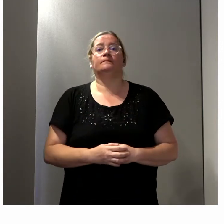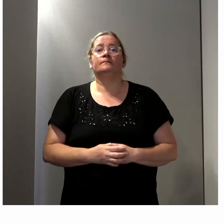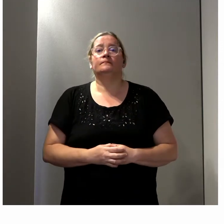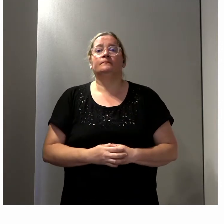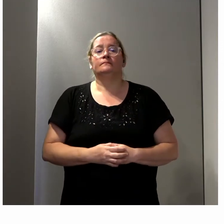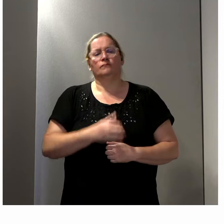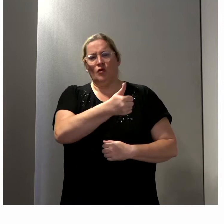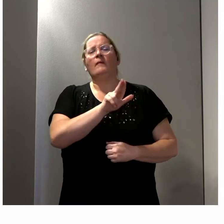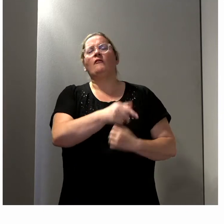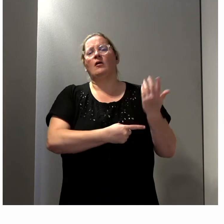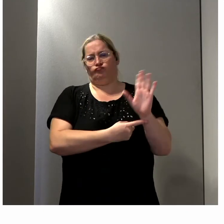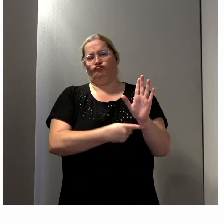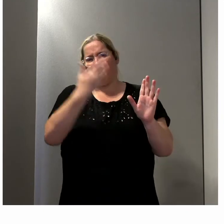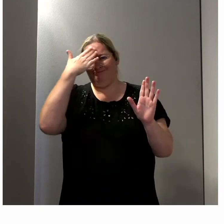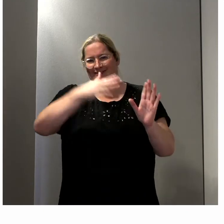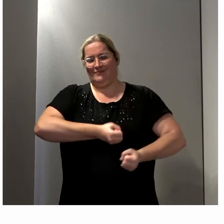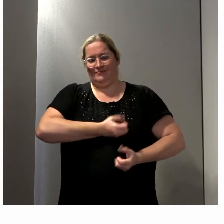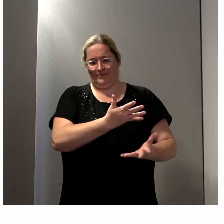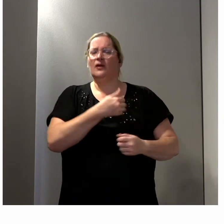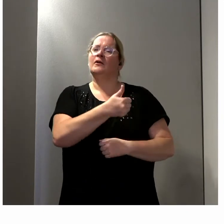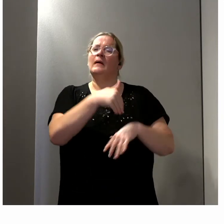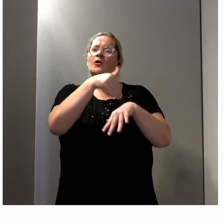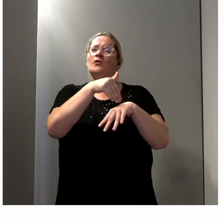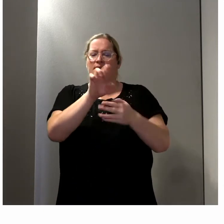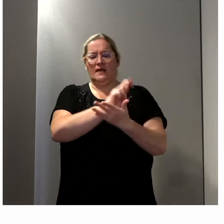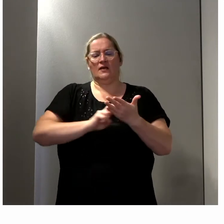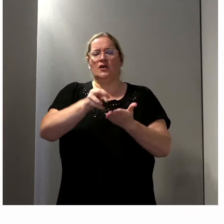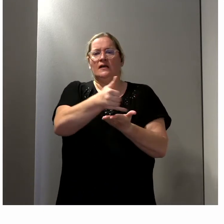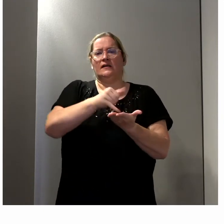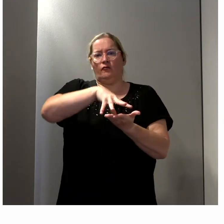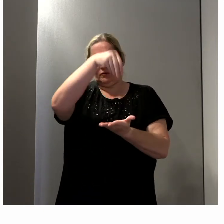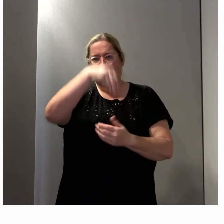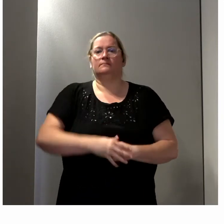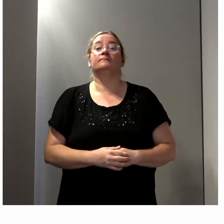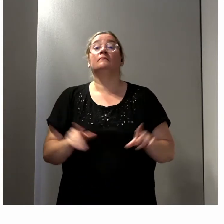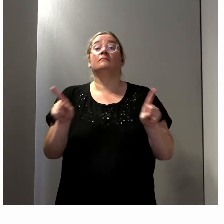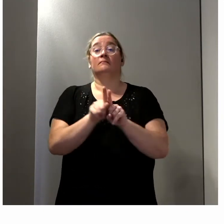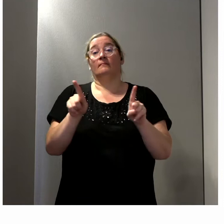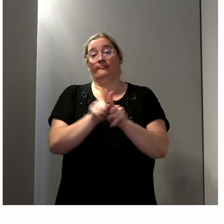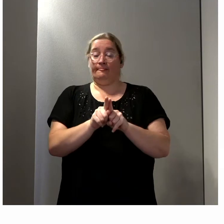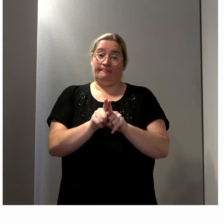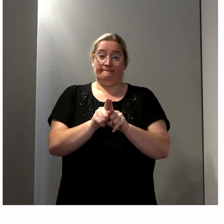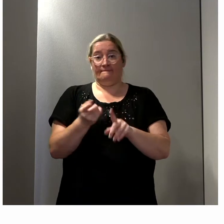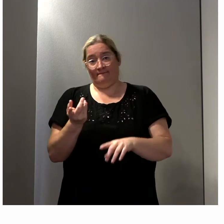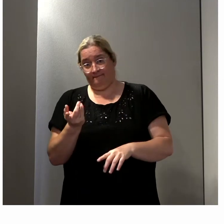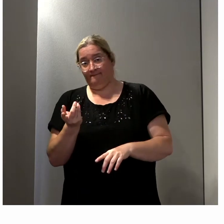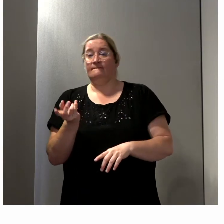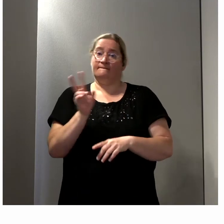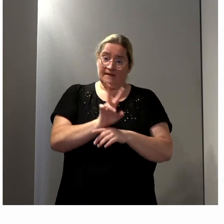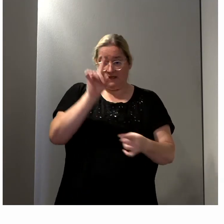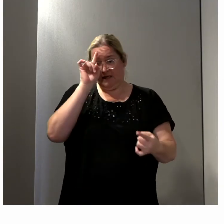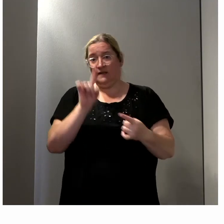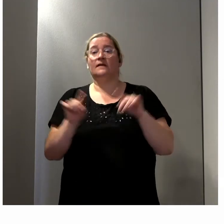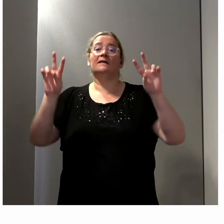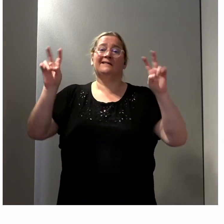qu'il va se présenter lui-même, mais qui est conseiller régional en Ile-de-France, et délégué à la promesse républicaine